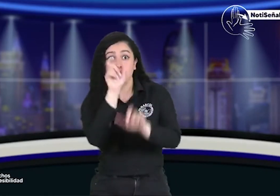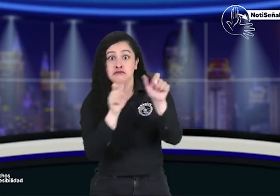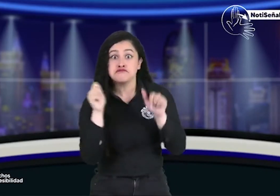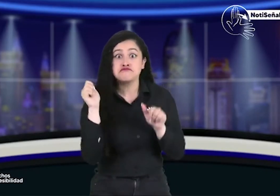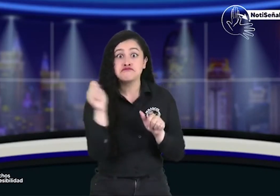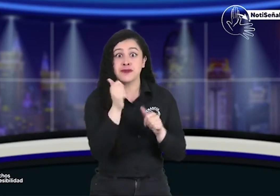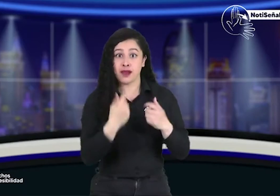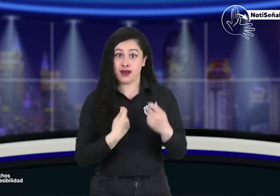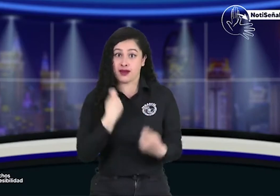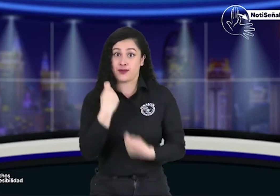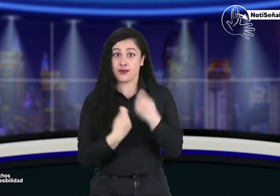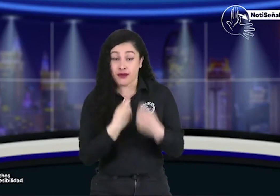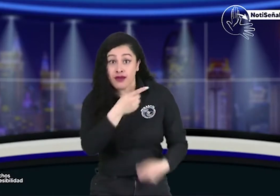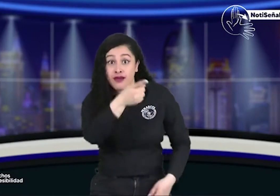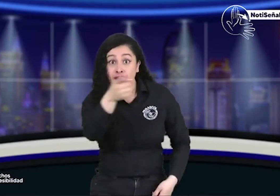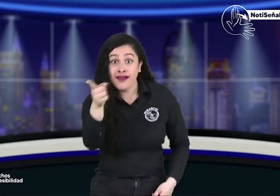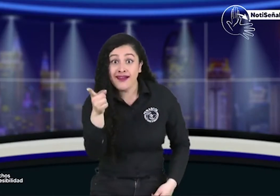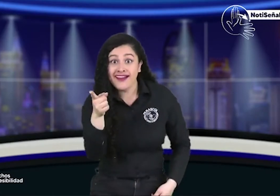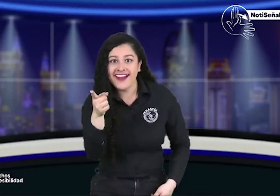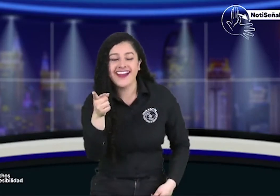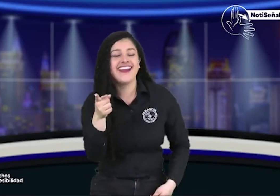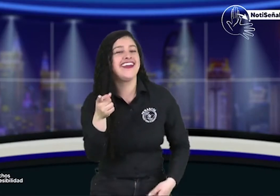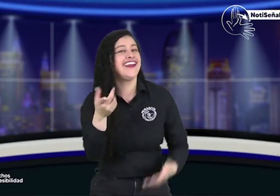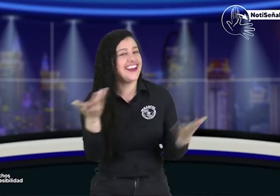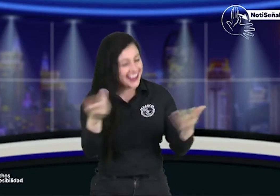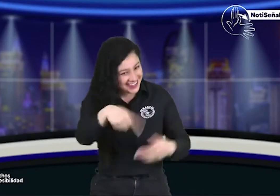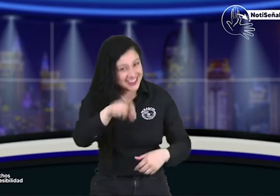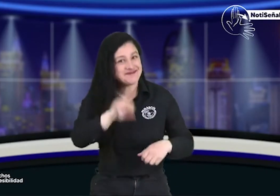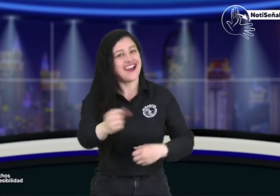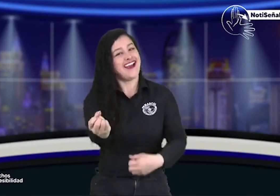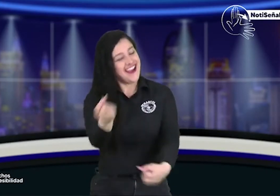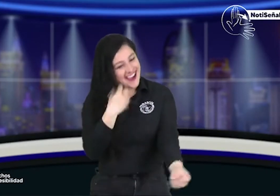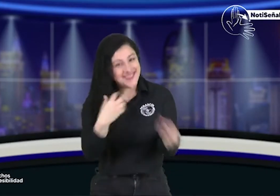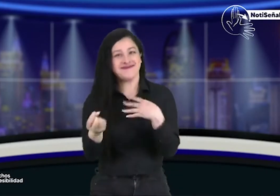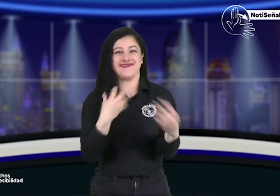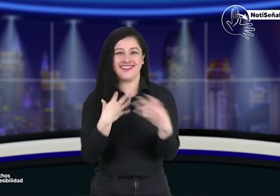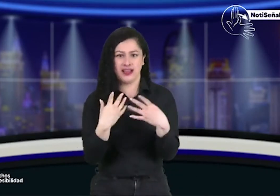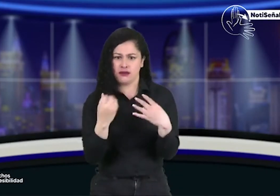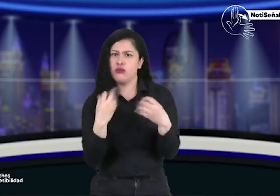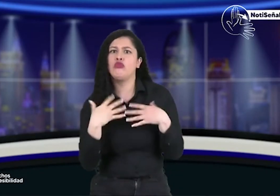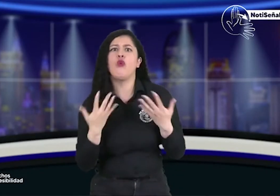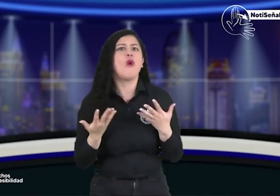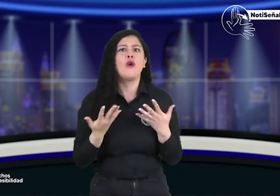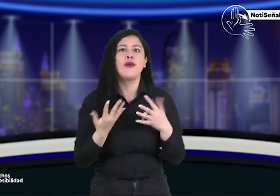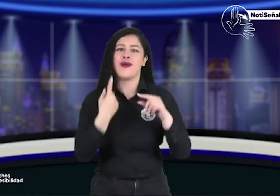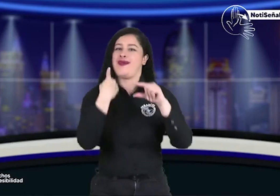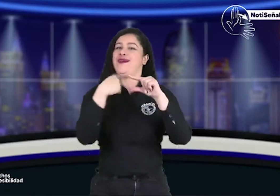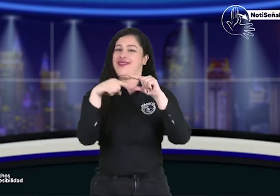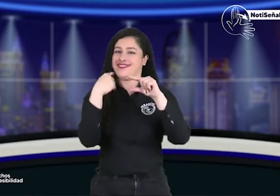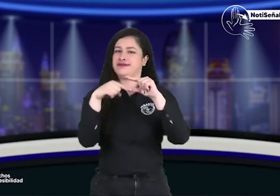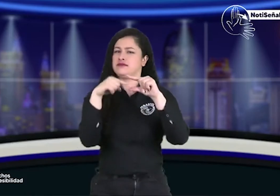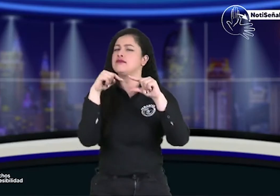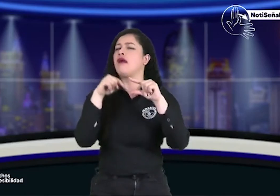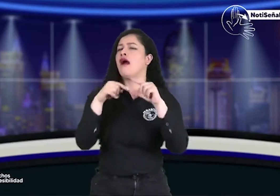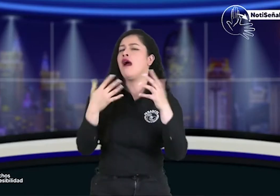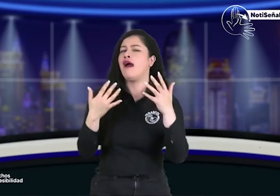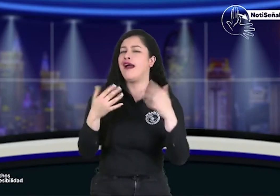si ustedes también tienen un emprendimiento mándenos sus videos ¿a dónde? a este